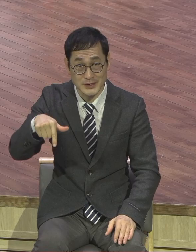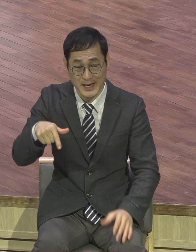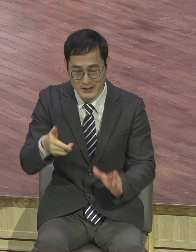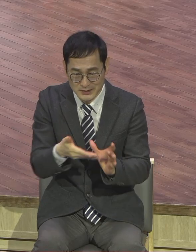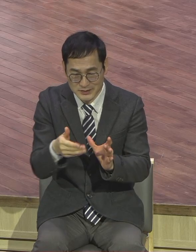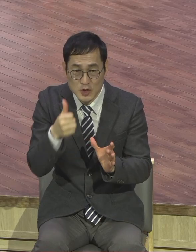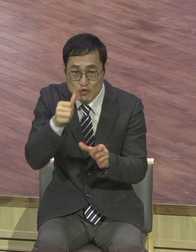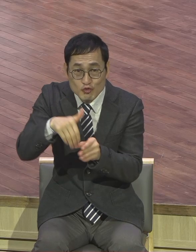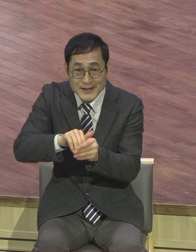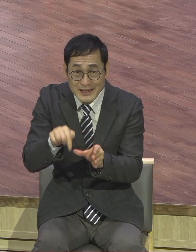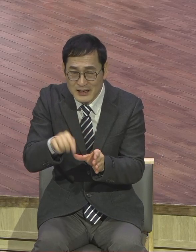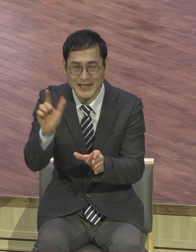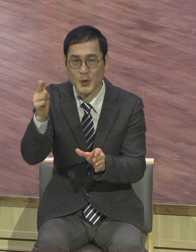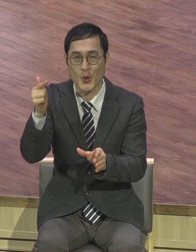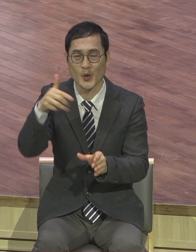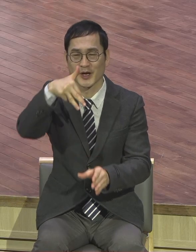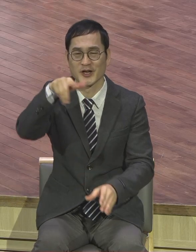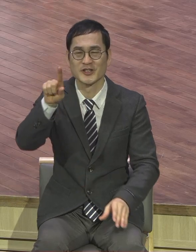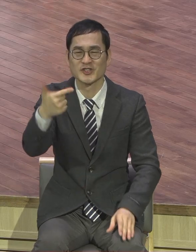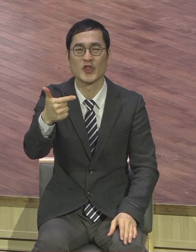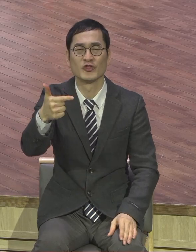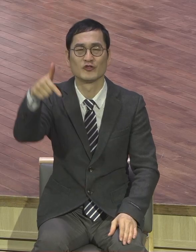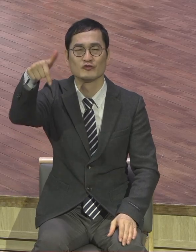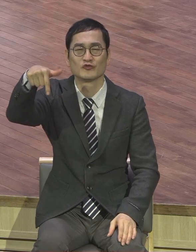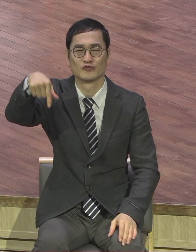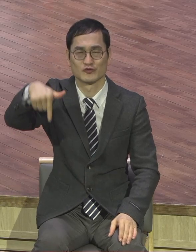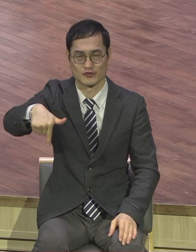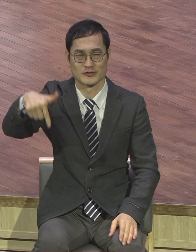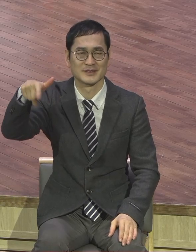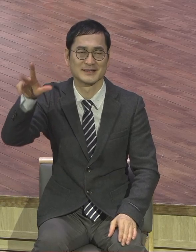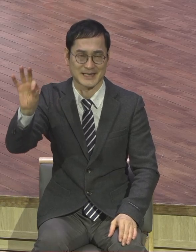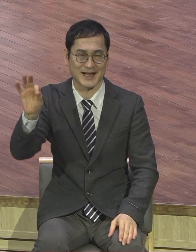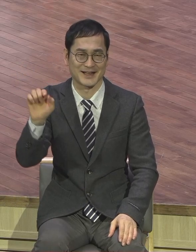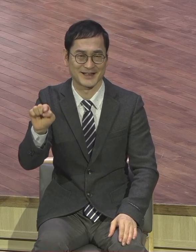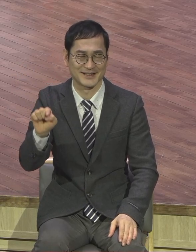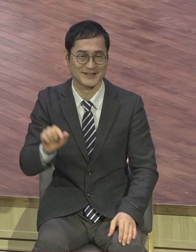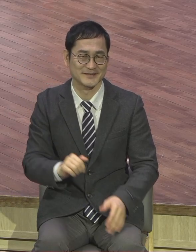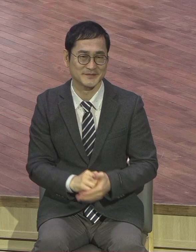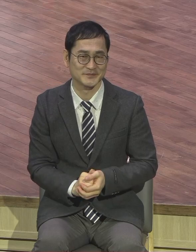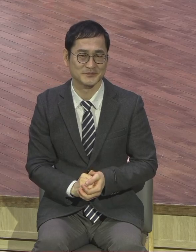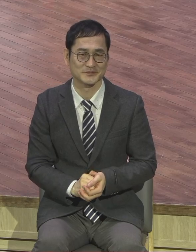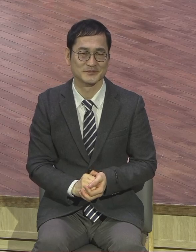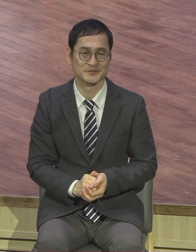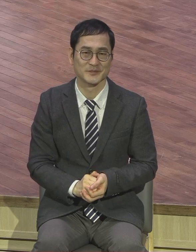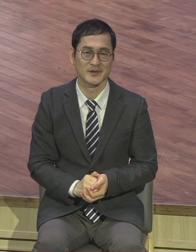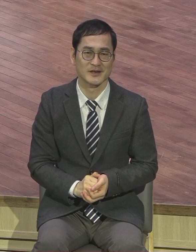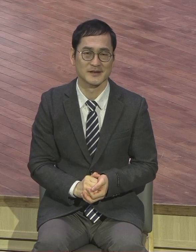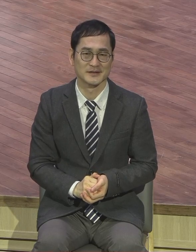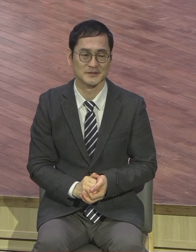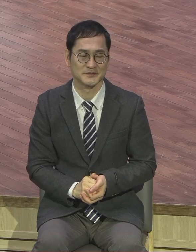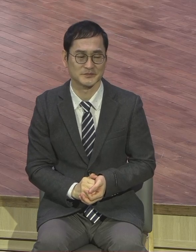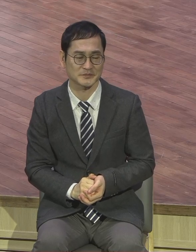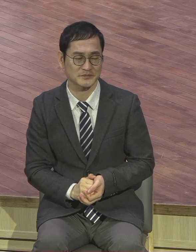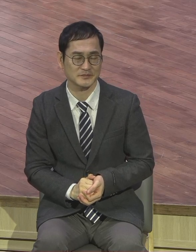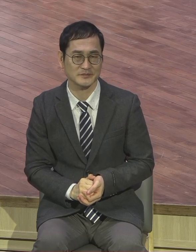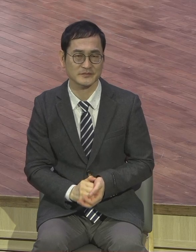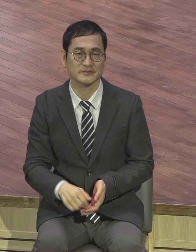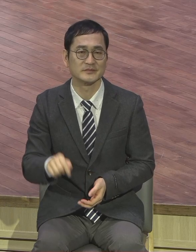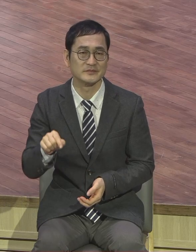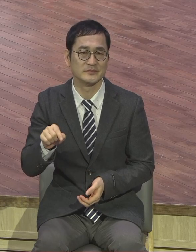천국에 대해서 설명을 그렇게 할 때 미래적인 의미보다는 현재적